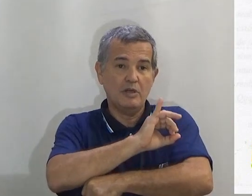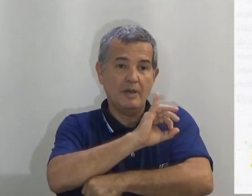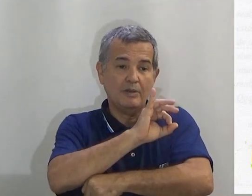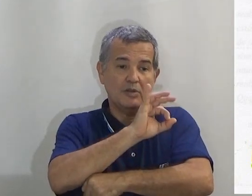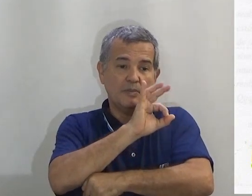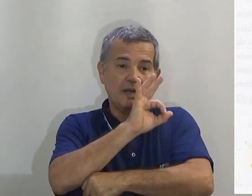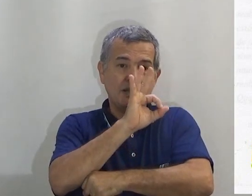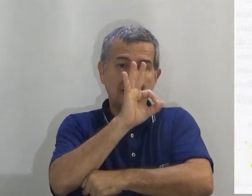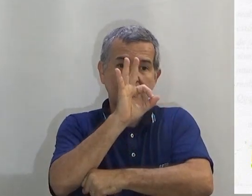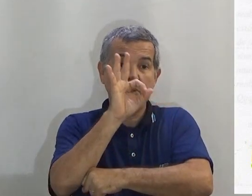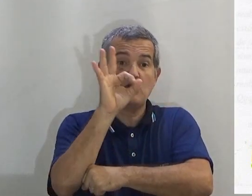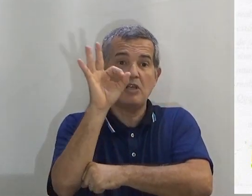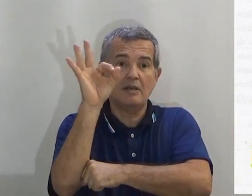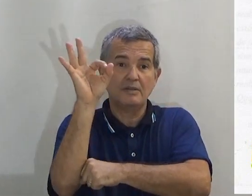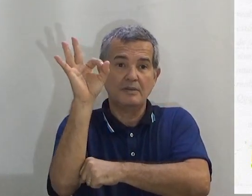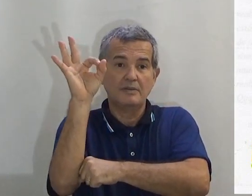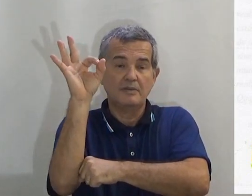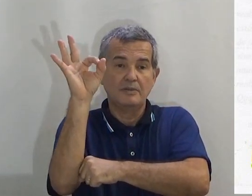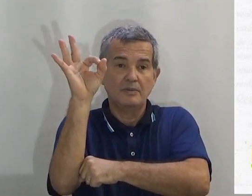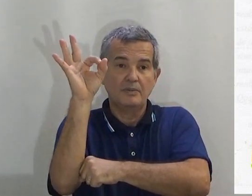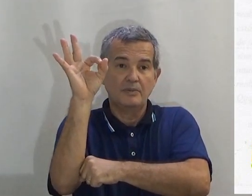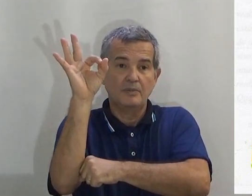Libera um, libera dois, libera três. Meio dia.